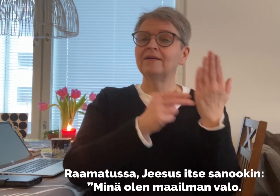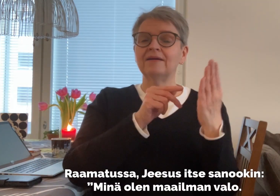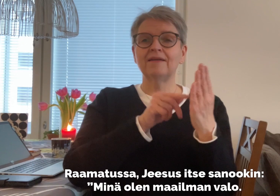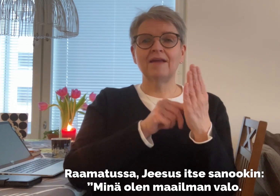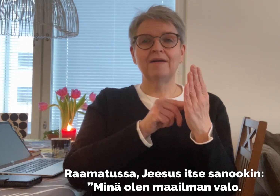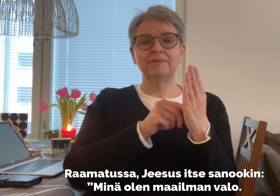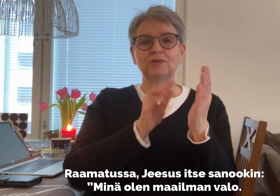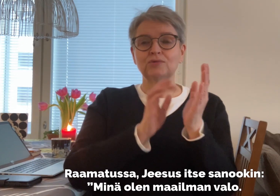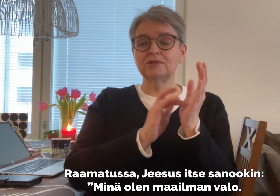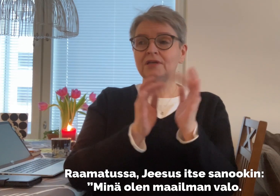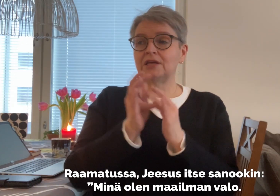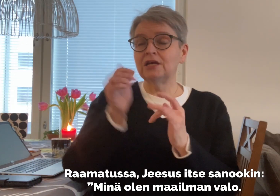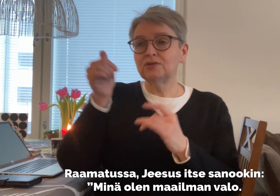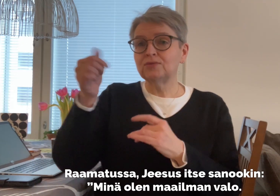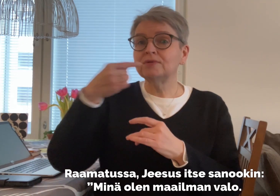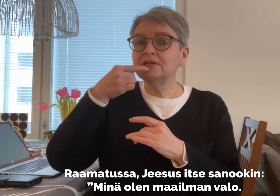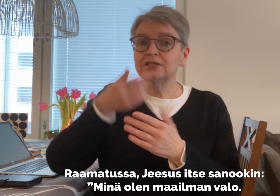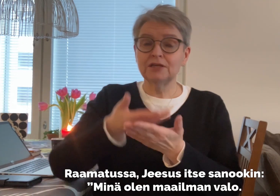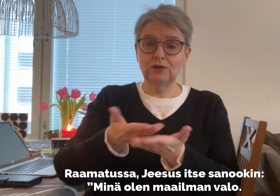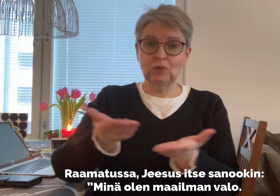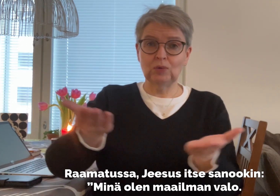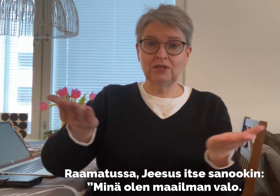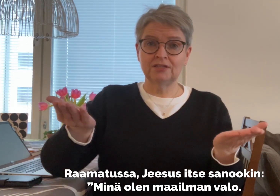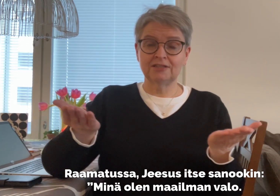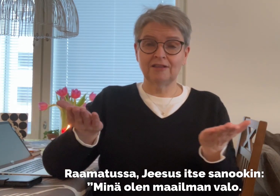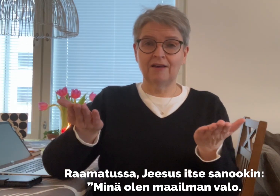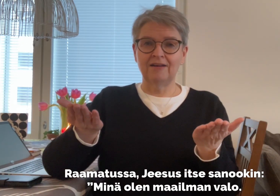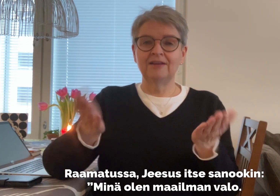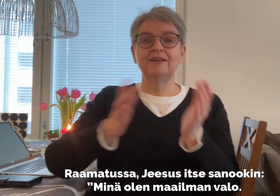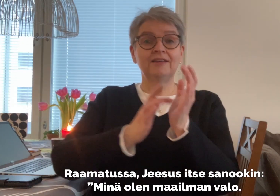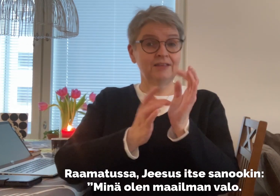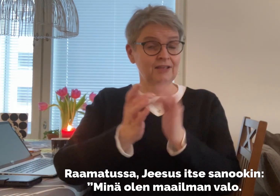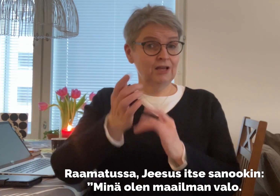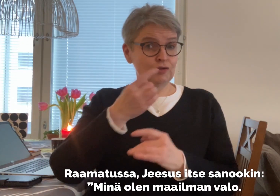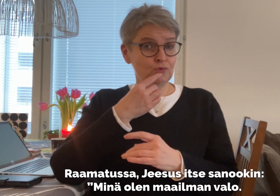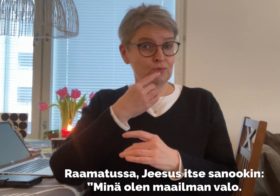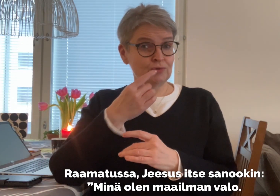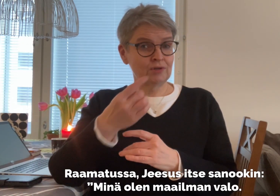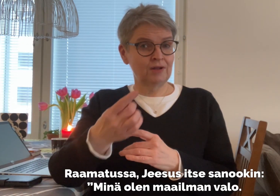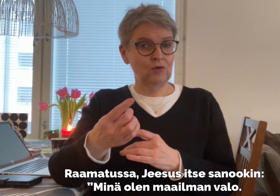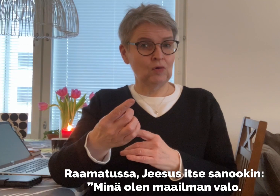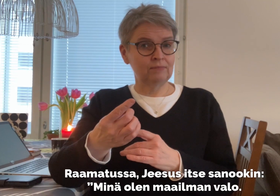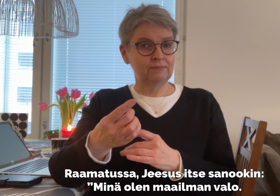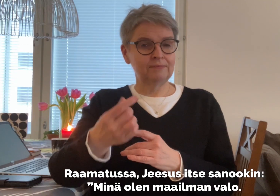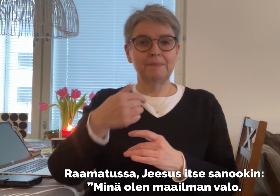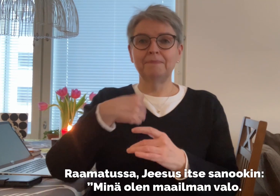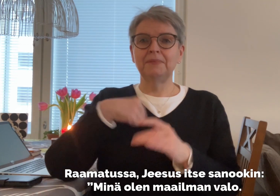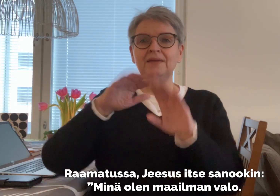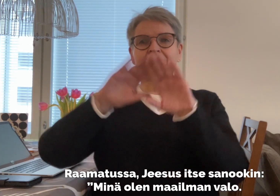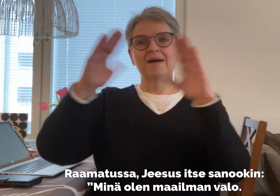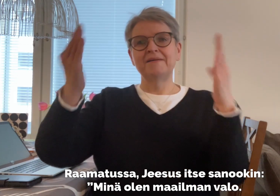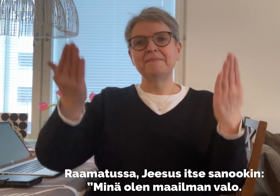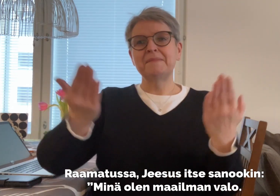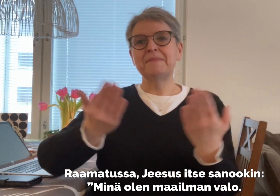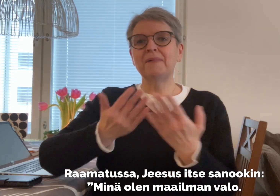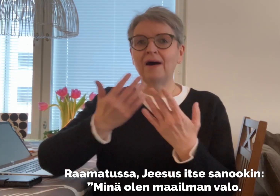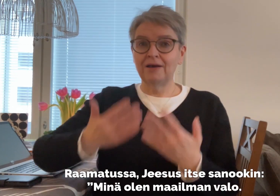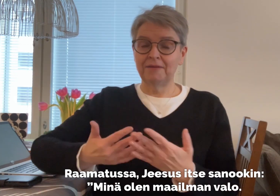Raamatussa Jeesus itse sanookin, minä olen maailman valo.